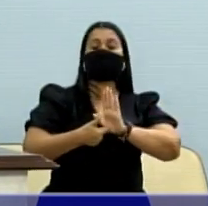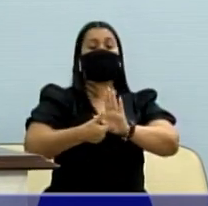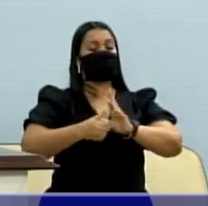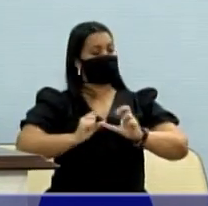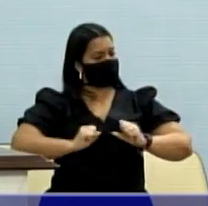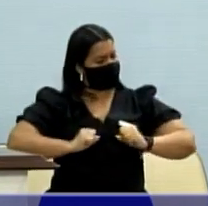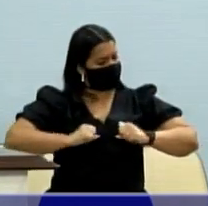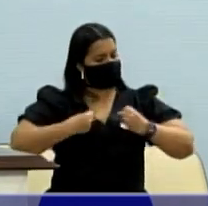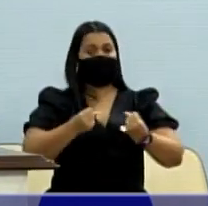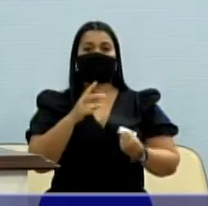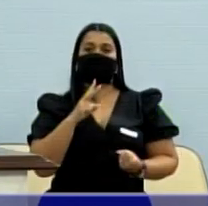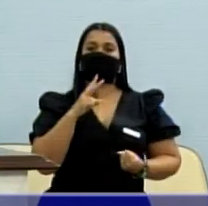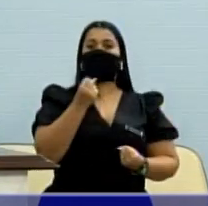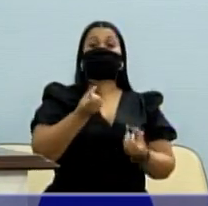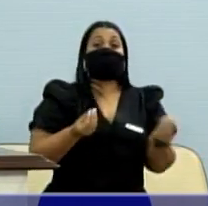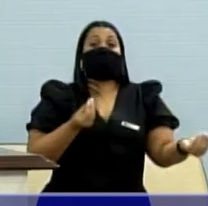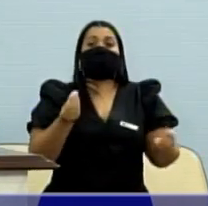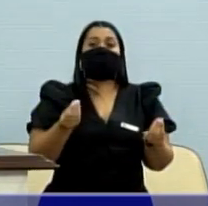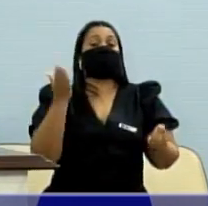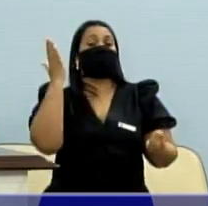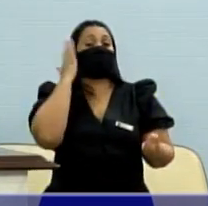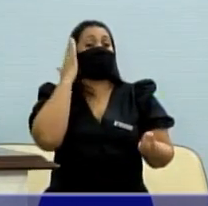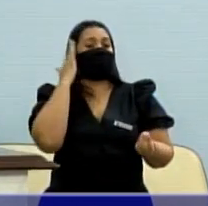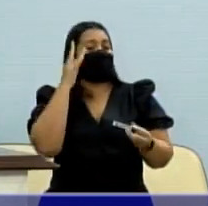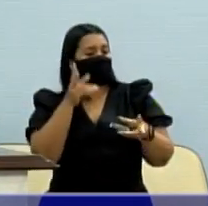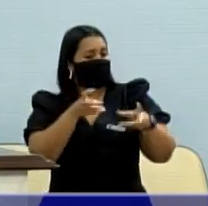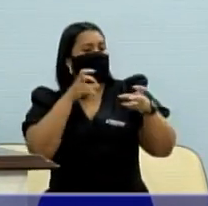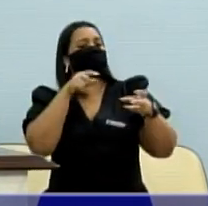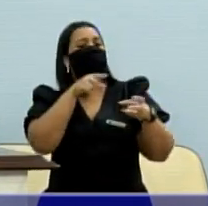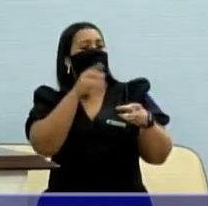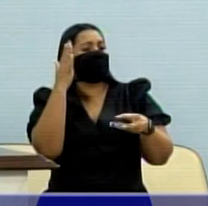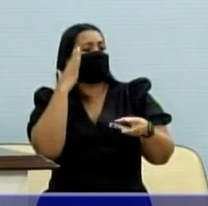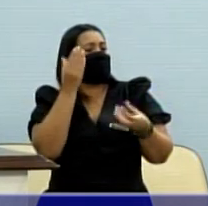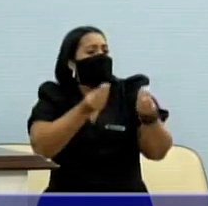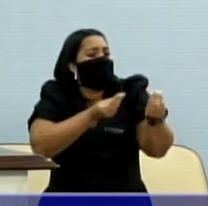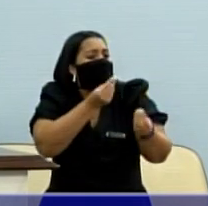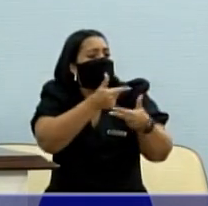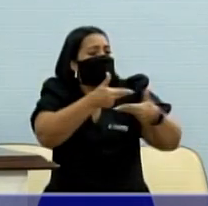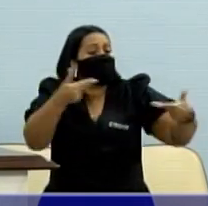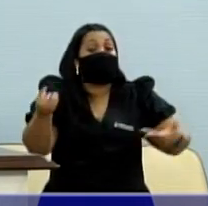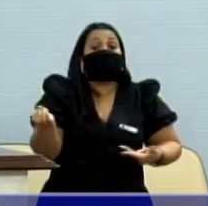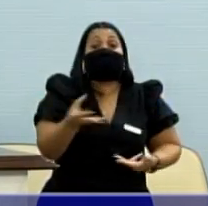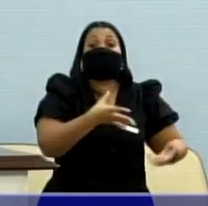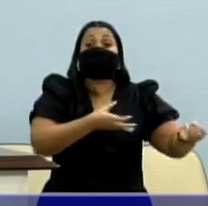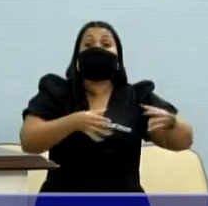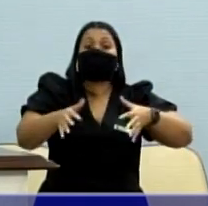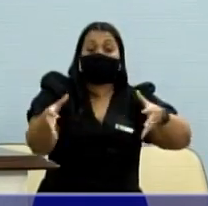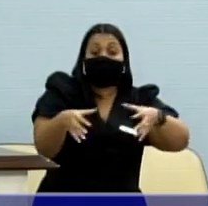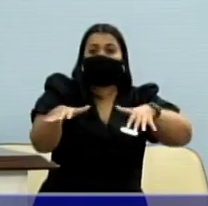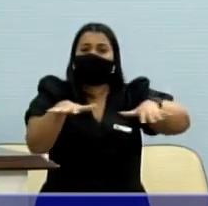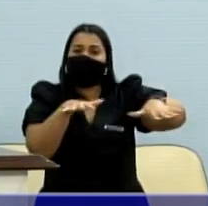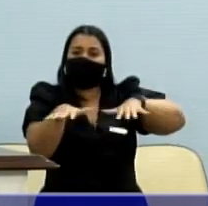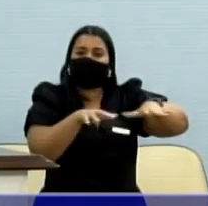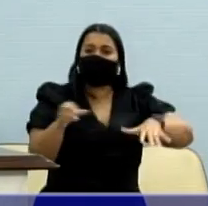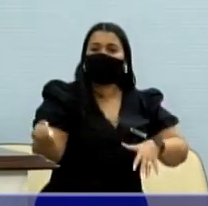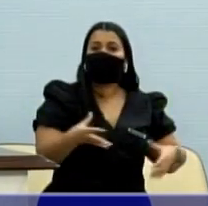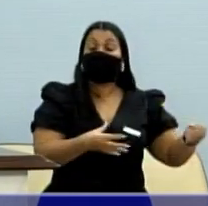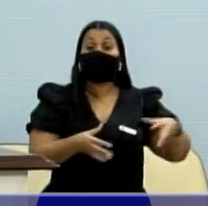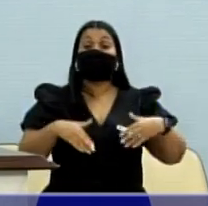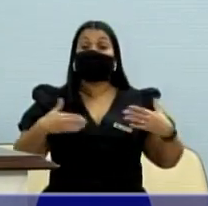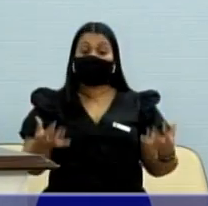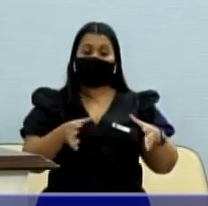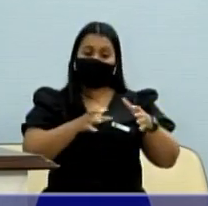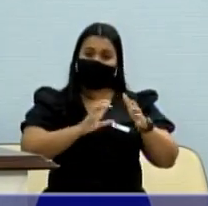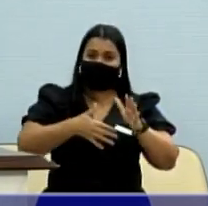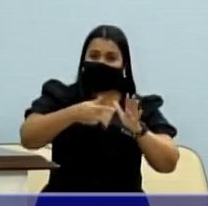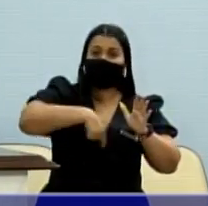grande, principalmente por saber interpretar as novas linguagens, os novos movimentos. É o partido onde